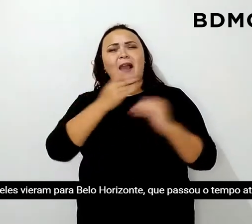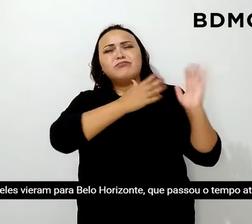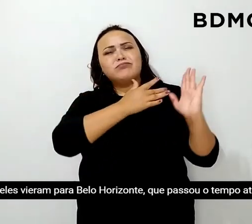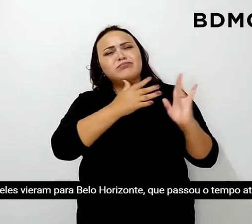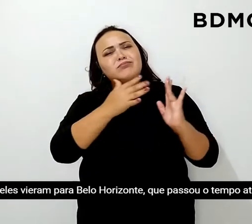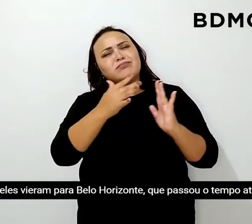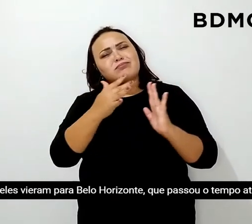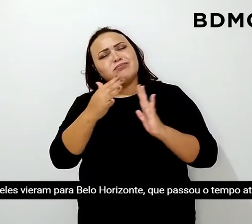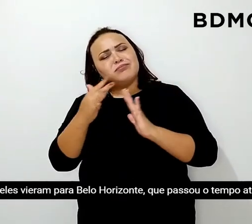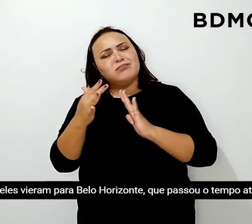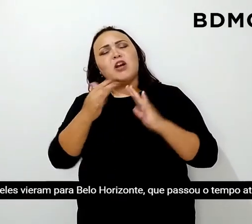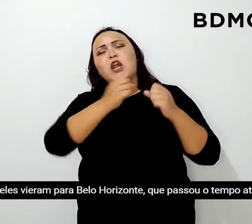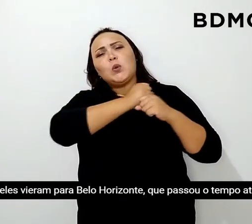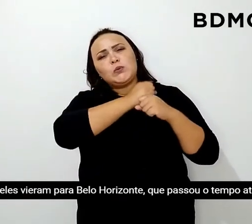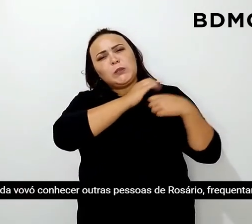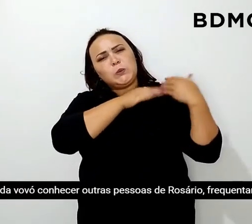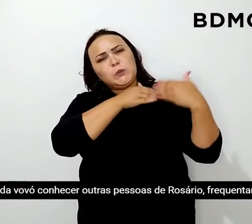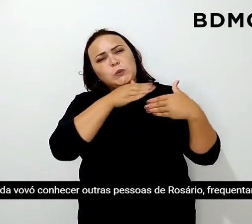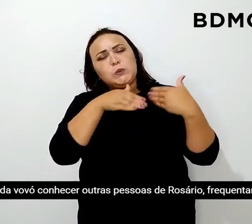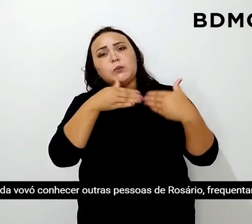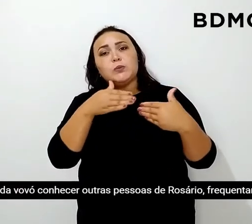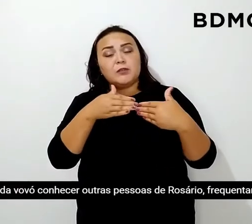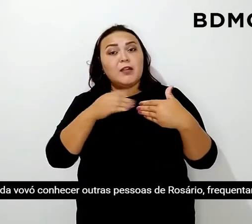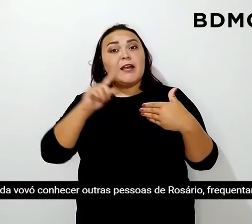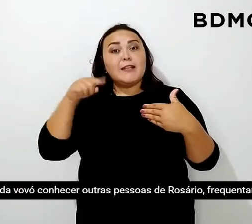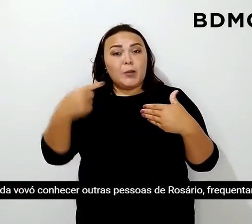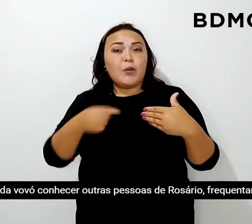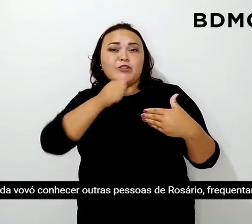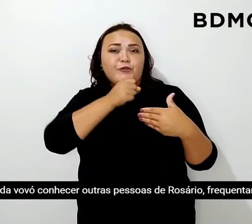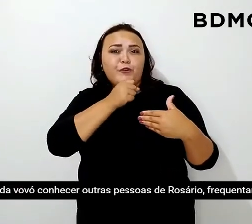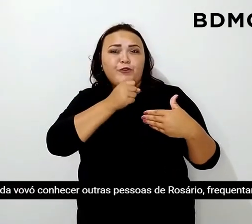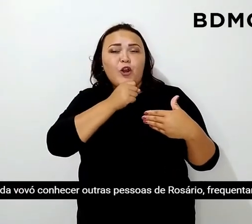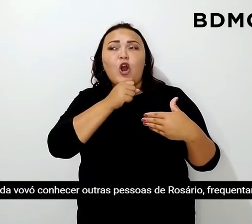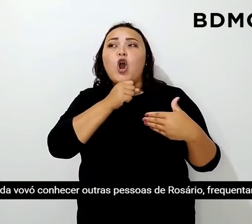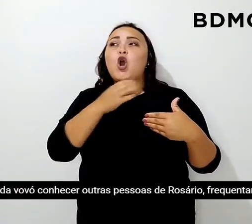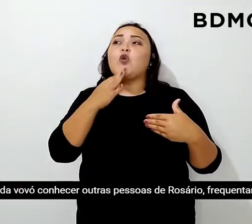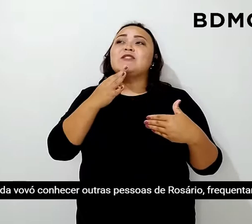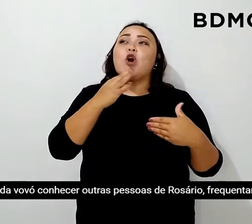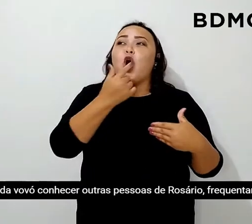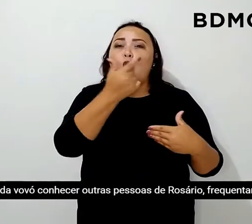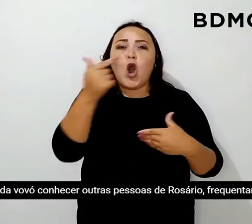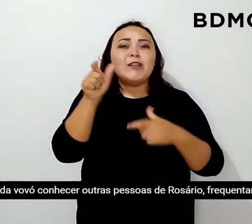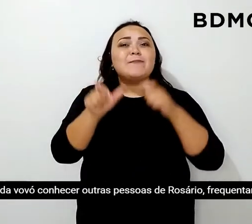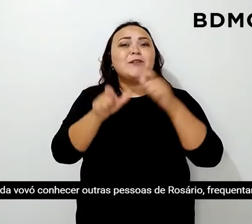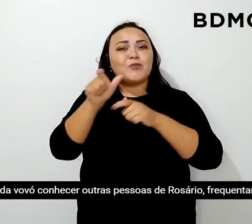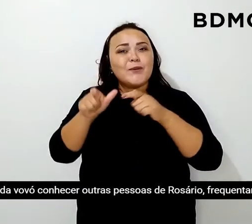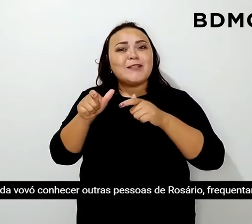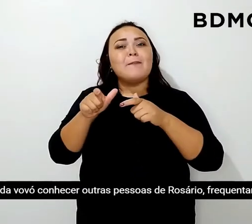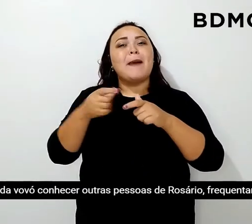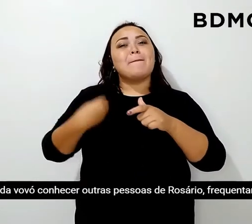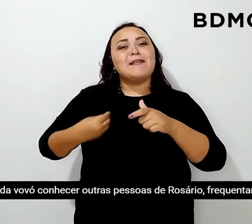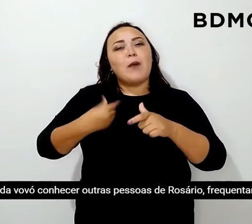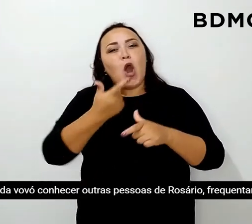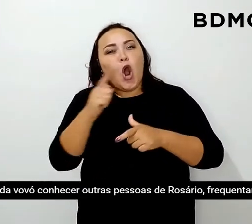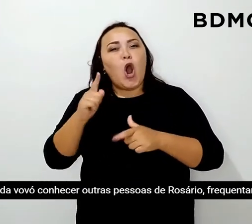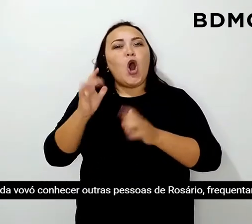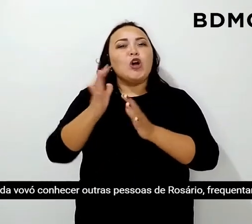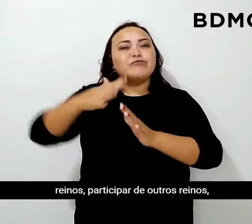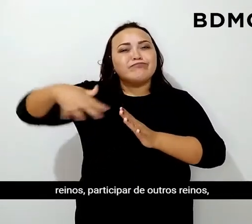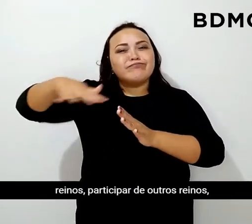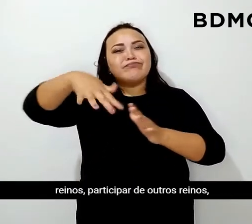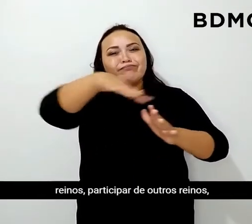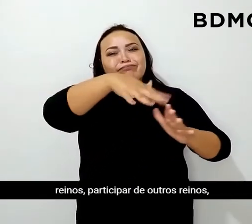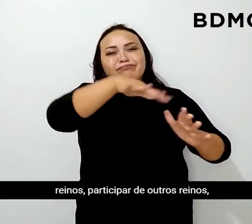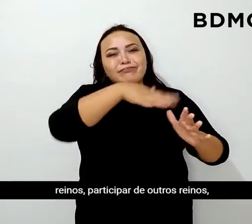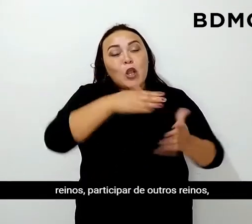que passou o tempo, até o fato da vovó conhecer outras pessoas de Rosário, frequentar outros